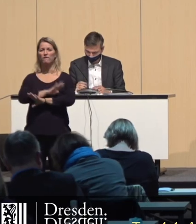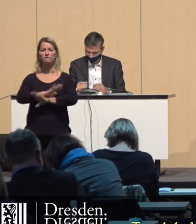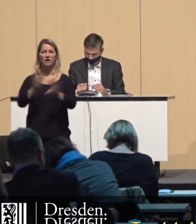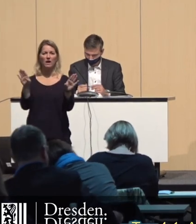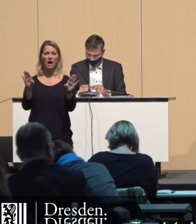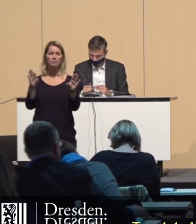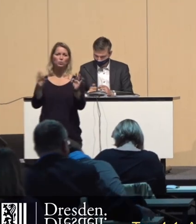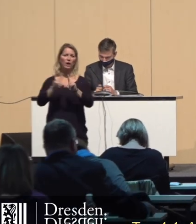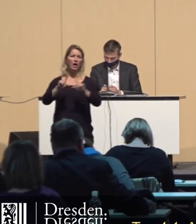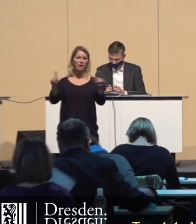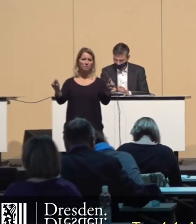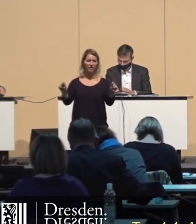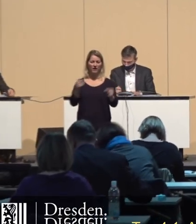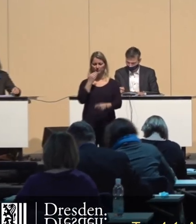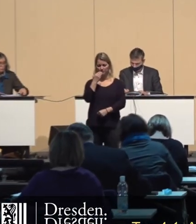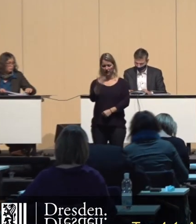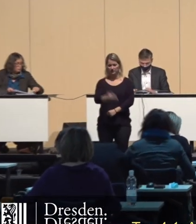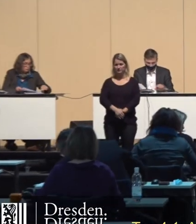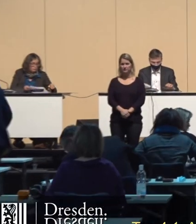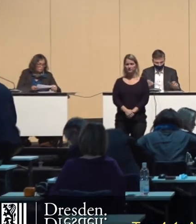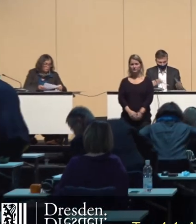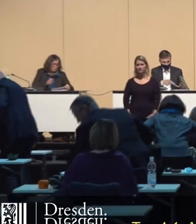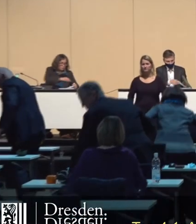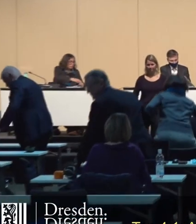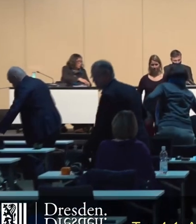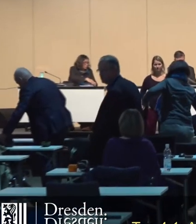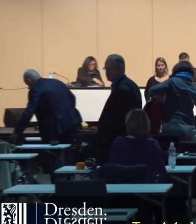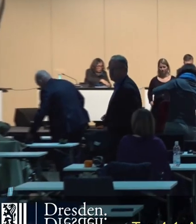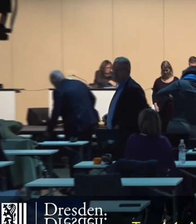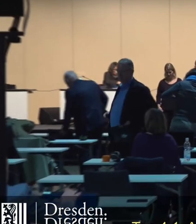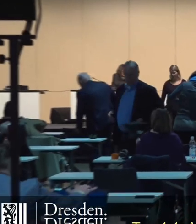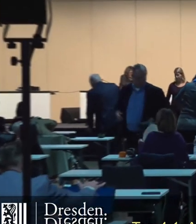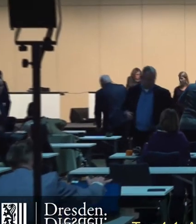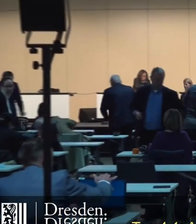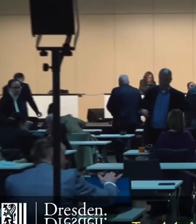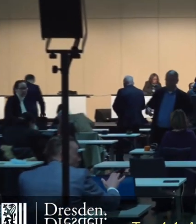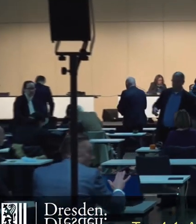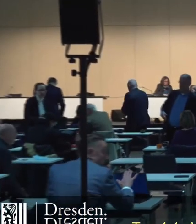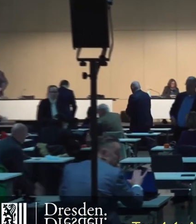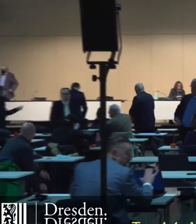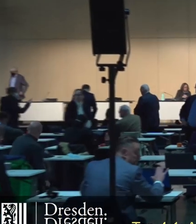einen guten Nachhauseweg. Danke. Danke. Danke. Danke. Danke.